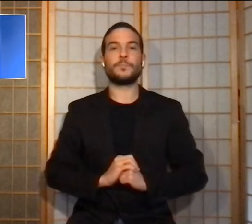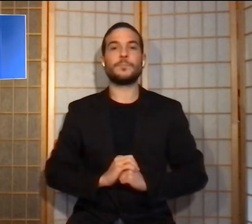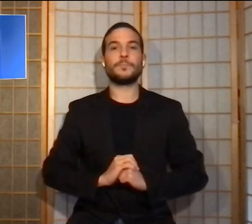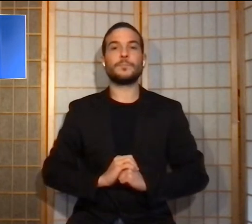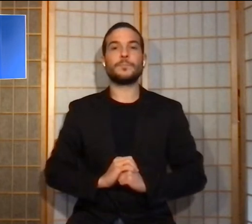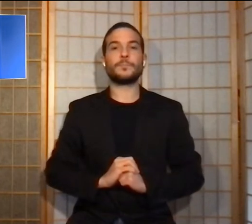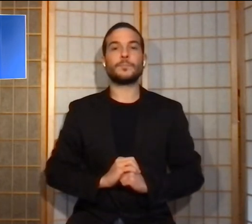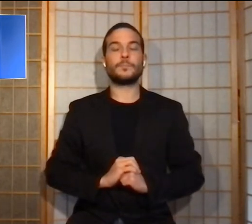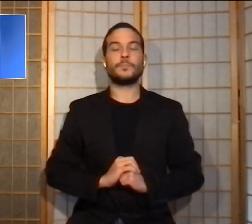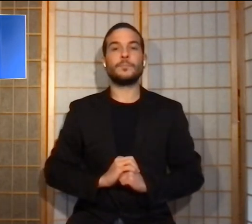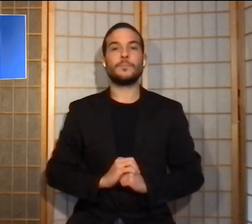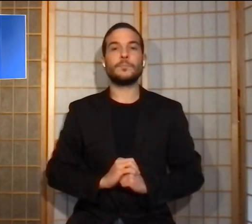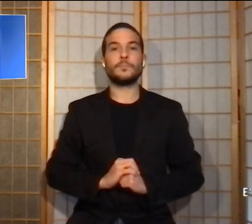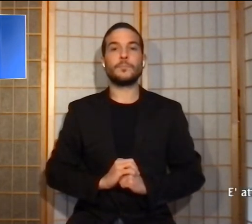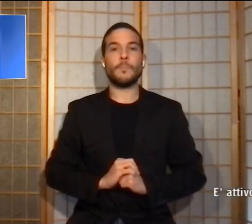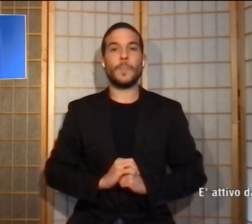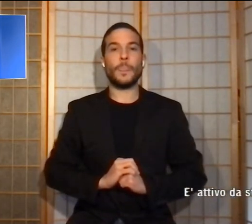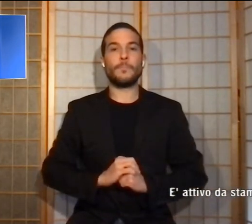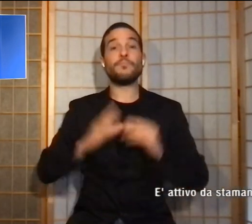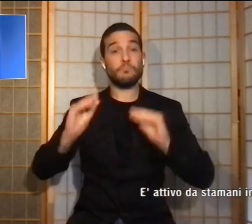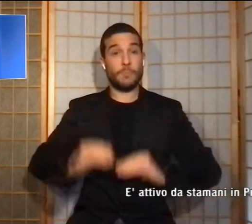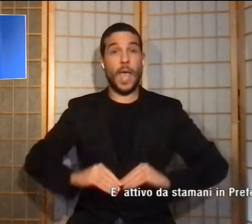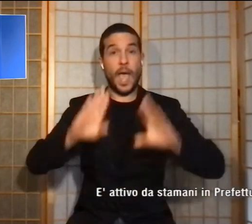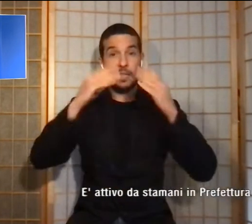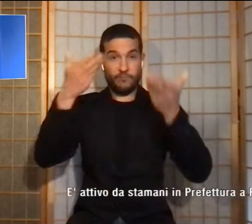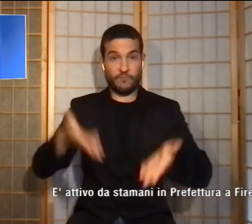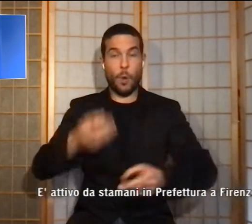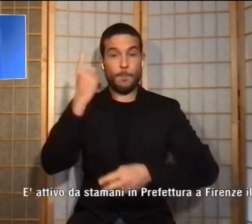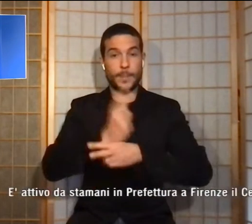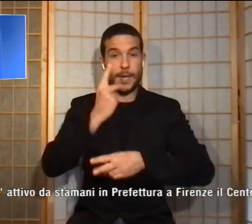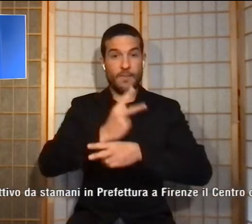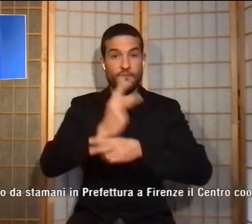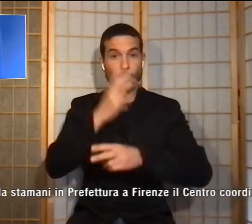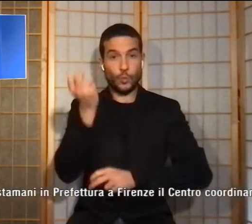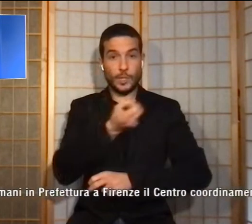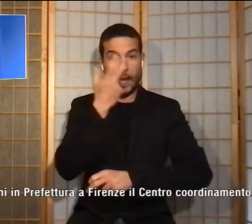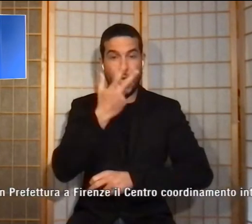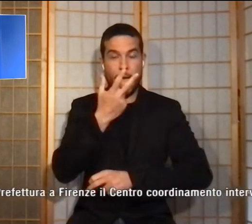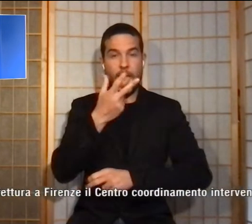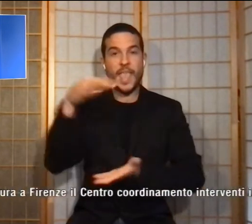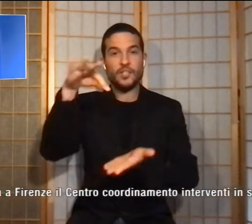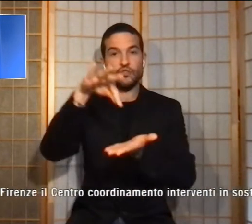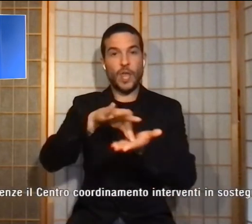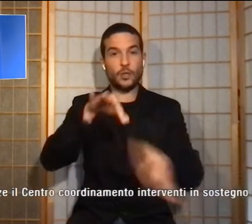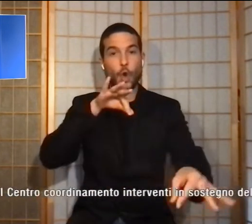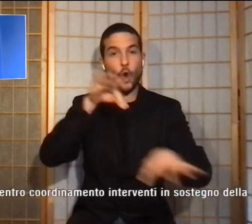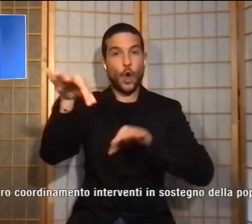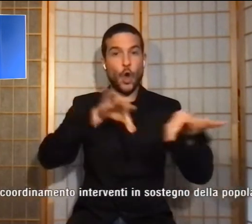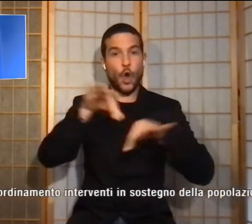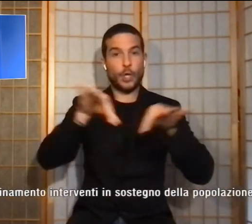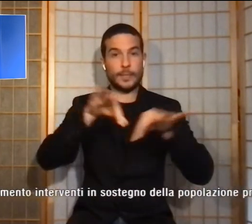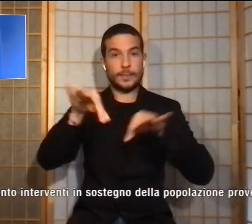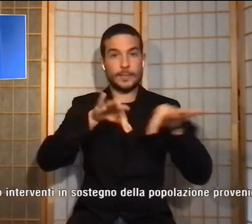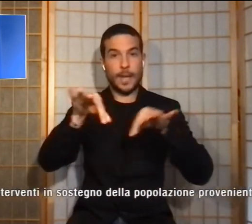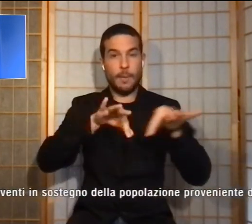È attivo da stamani in Prefettura a Firenze il Centro Coordinamento Interventi